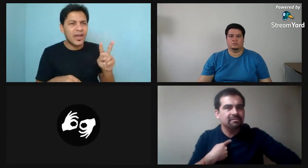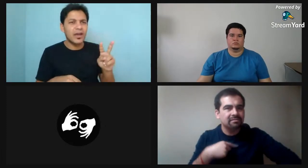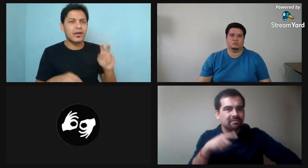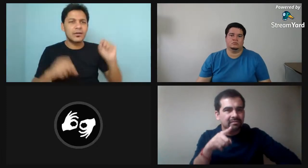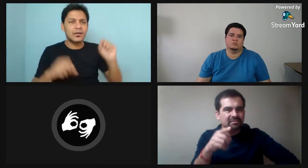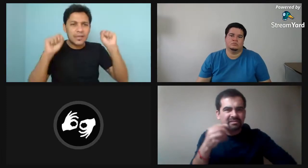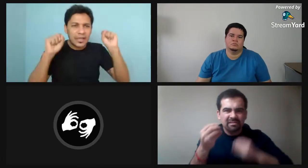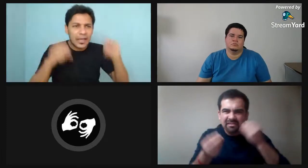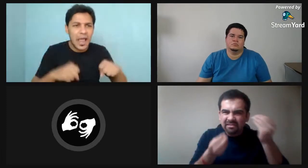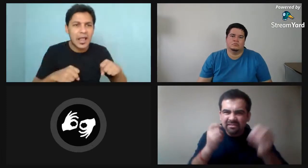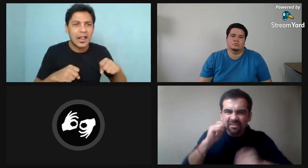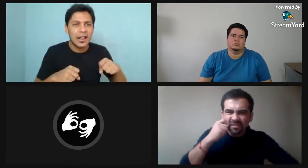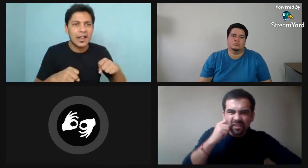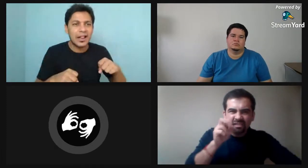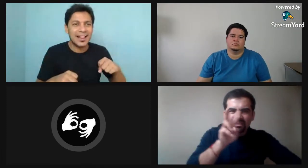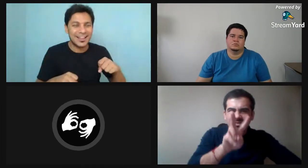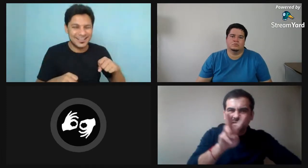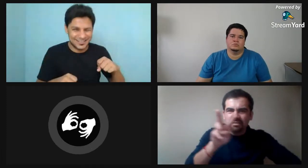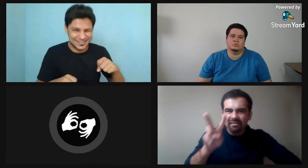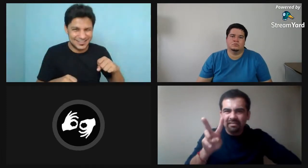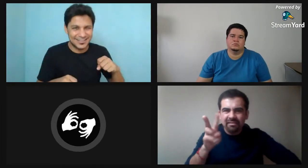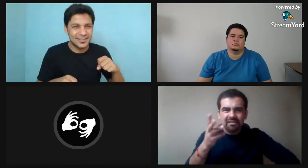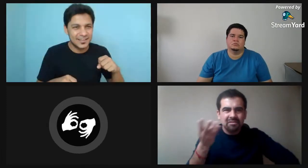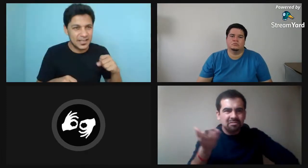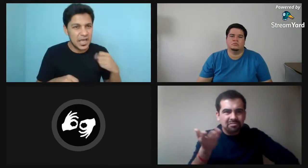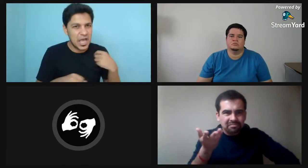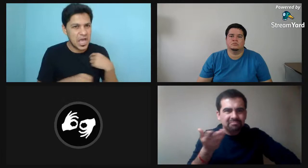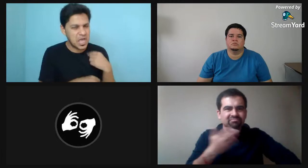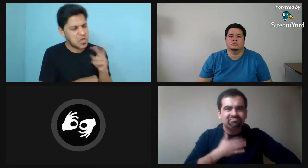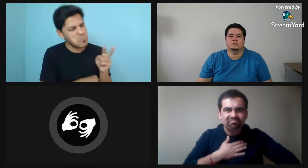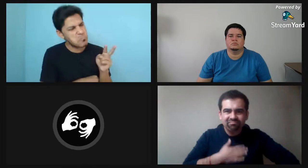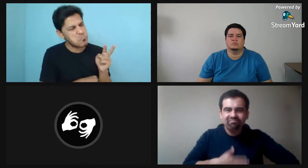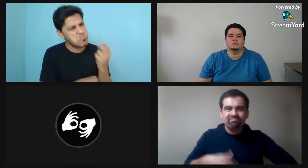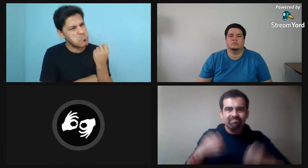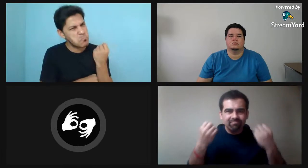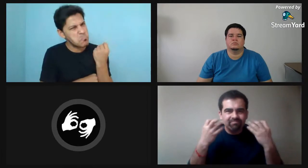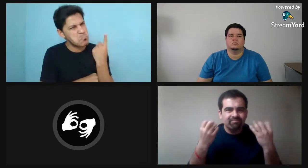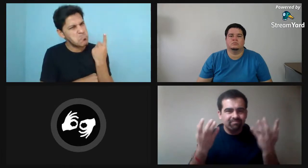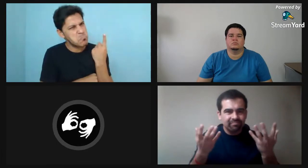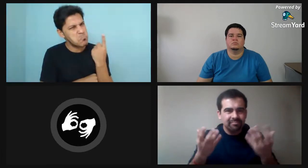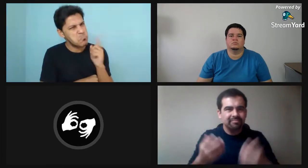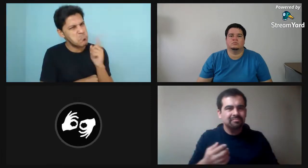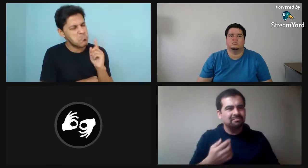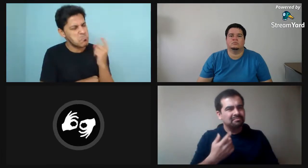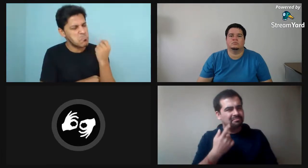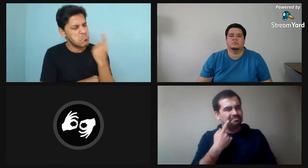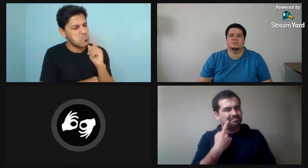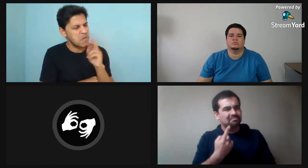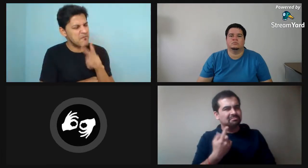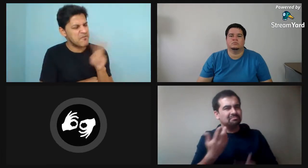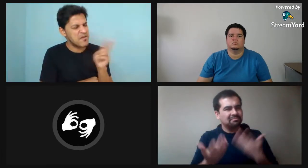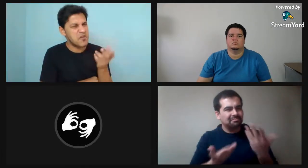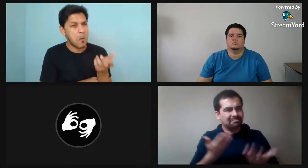y de él yo aprendí me pareció muy interesante yo decía que es el vernáculo visual que es yo quería aprender